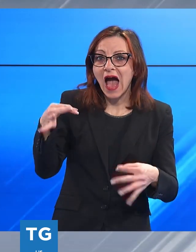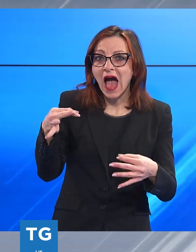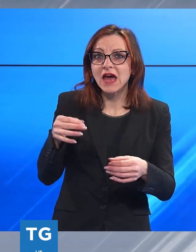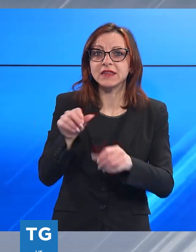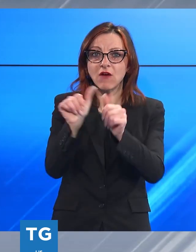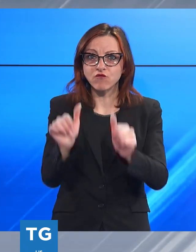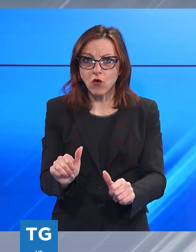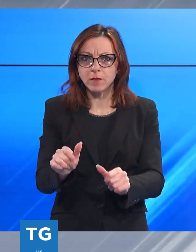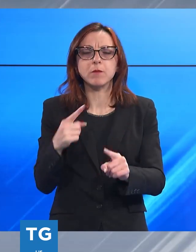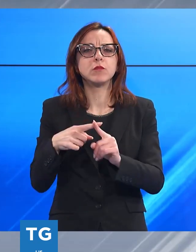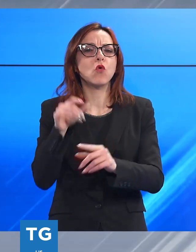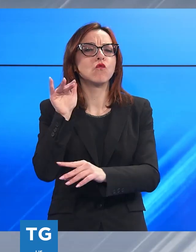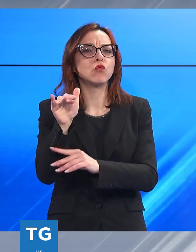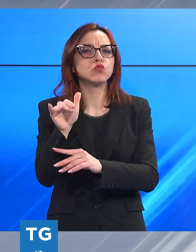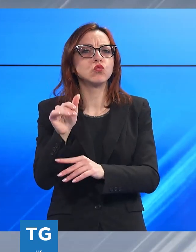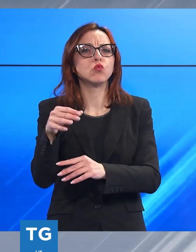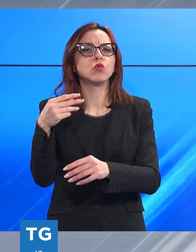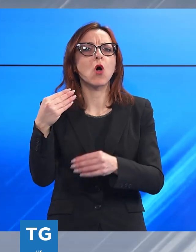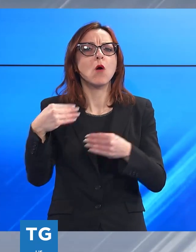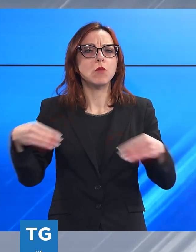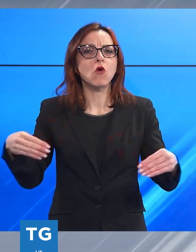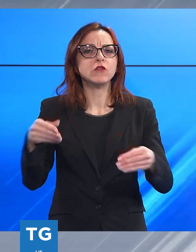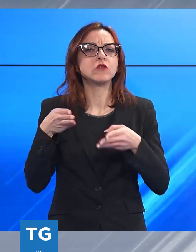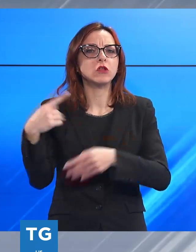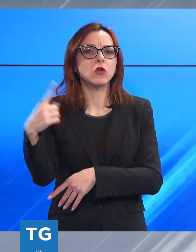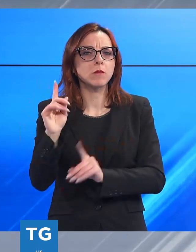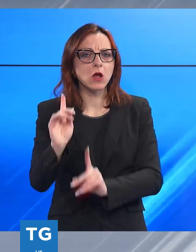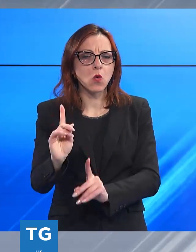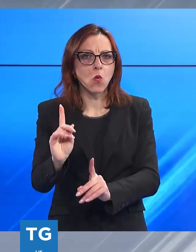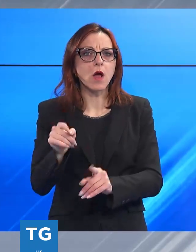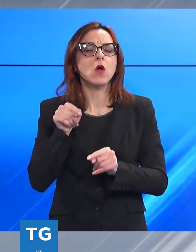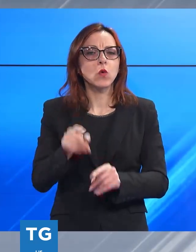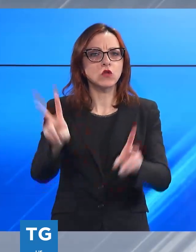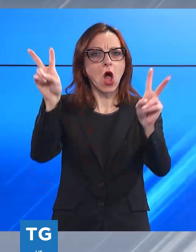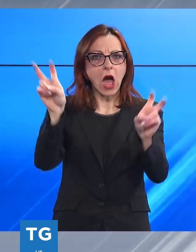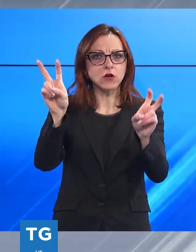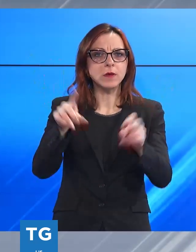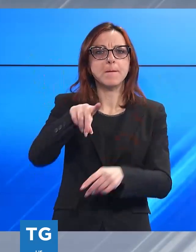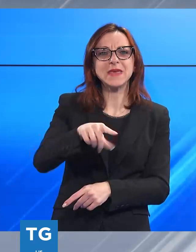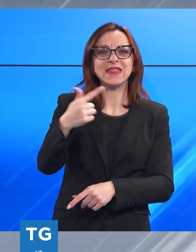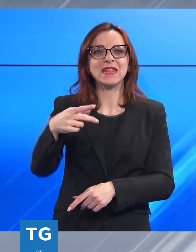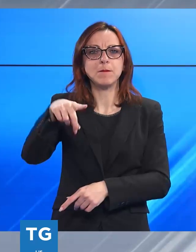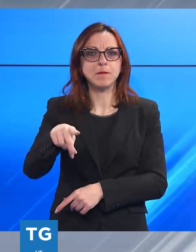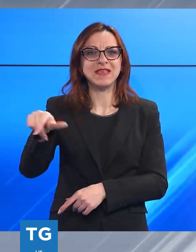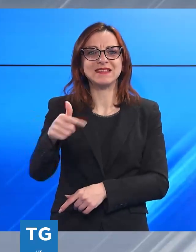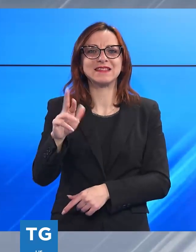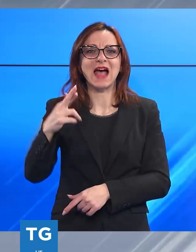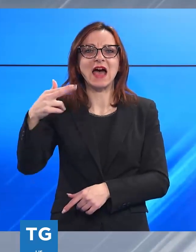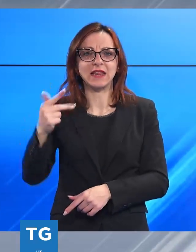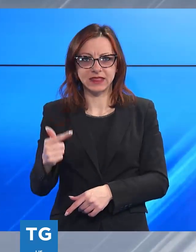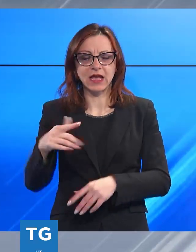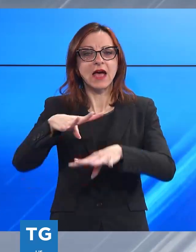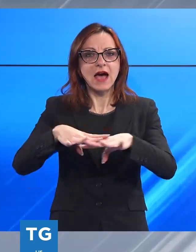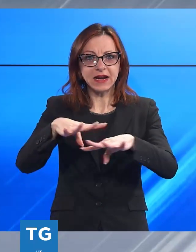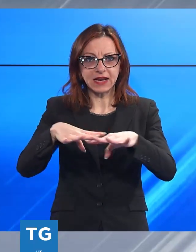professioni nel settore. Questi temi al centro dell'incontro organizzato dallo stesso PTP Start, la rete di istituti tecnici e professionali,